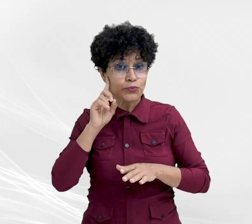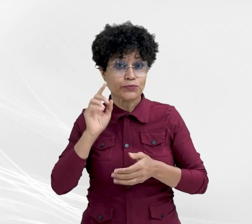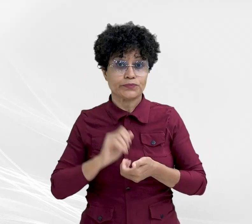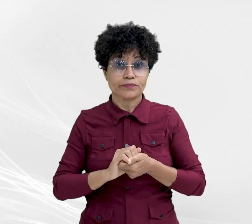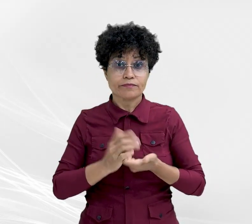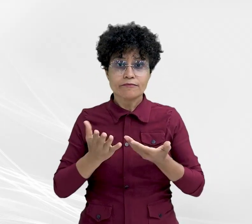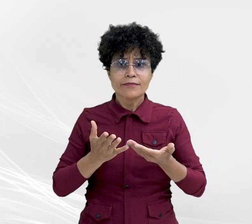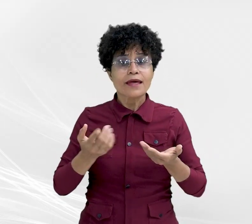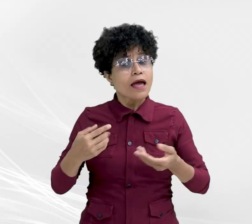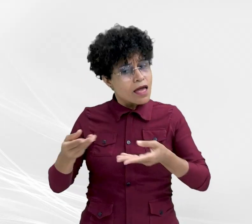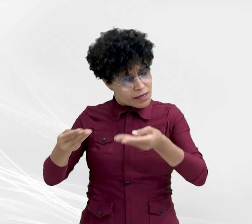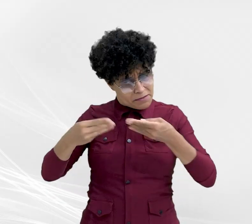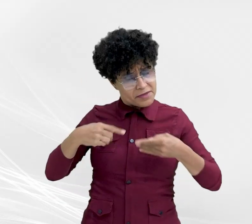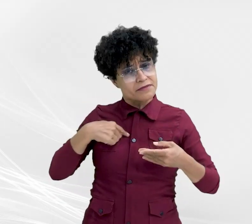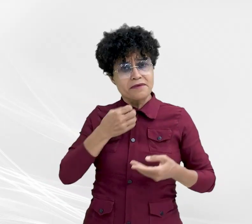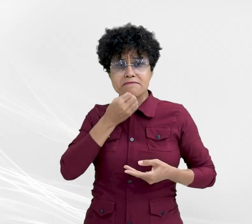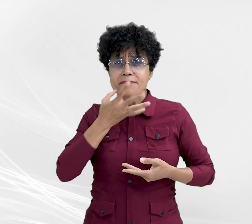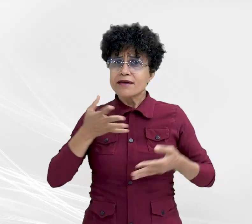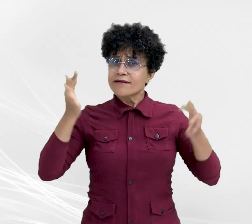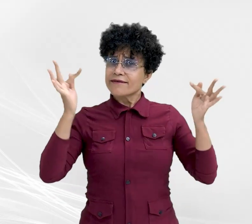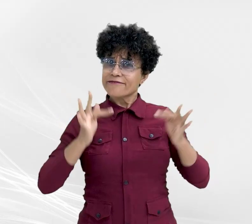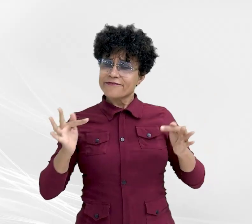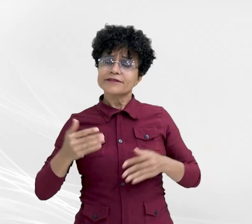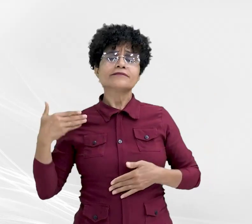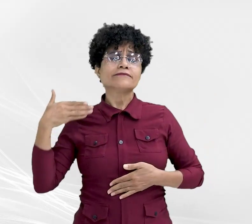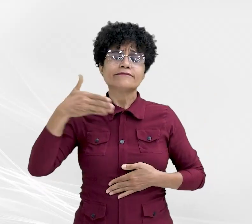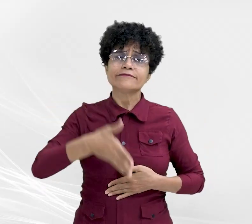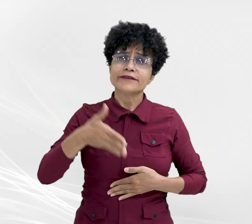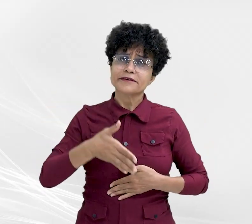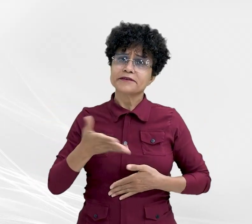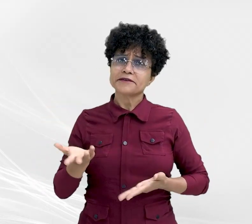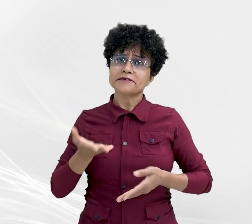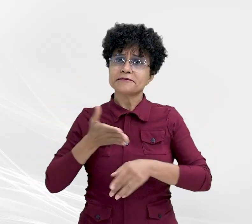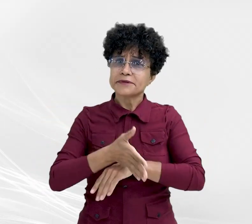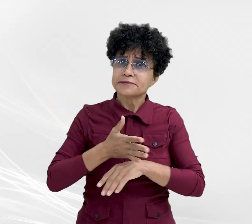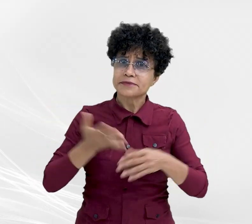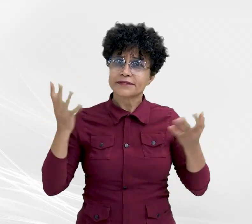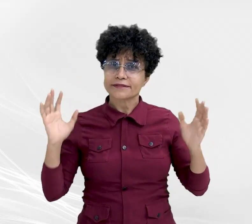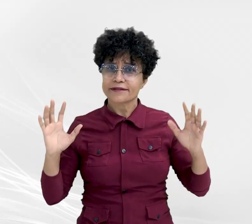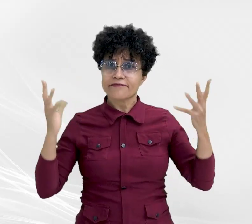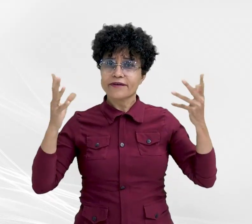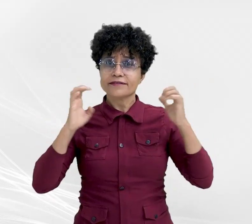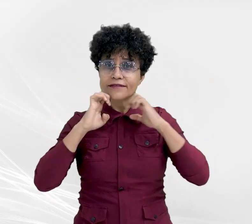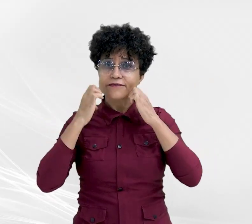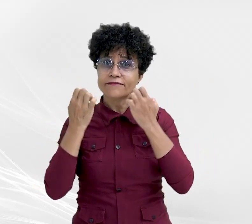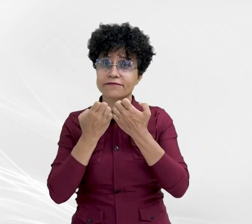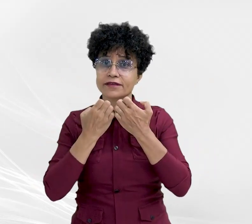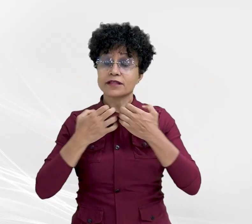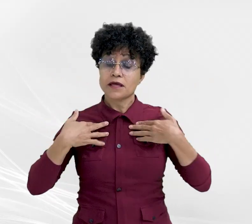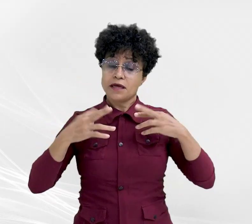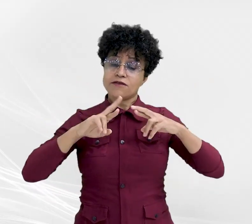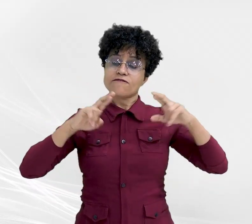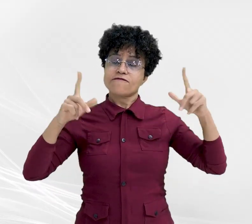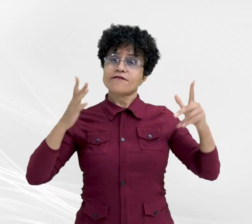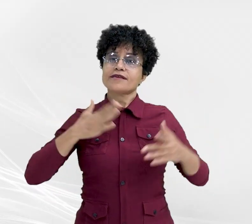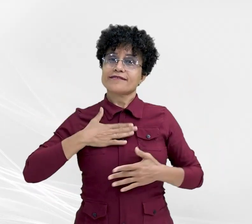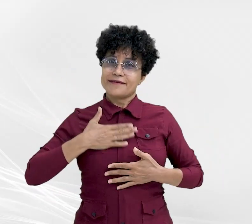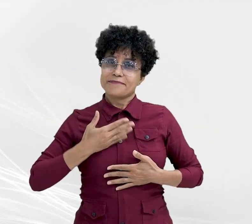recebem muito bem. Fico feliz por vir aqui. Participar das festinhas e eventos. Faz diferença na minha vida. Só gratidão,